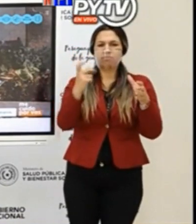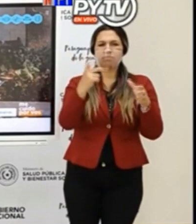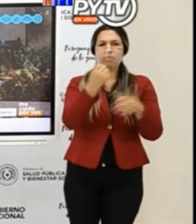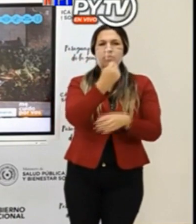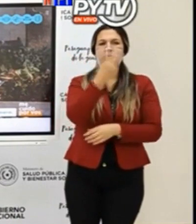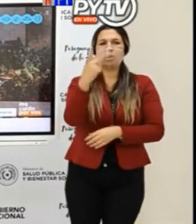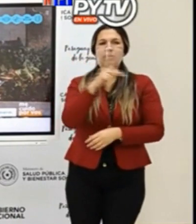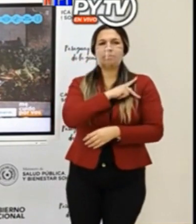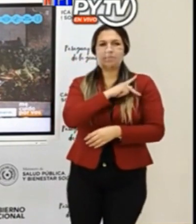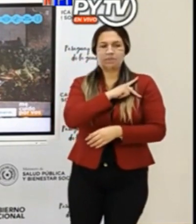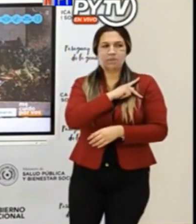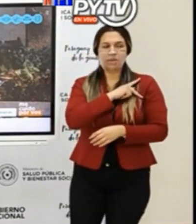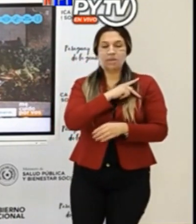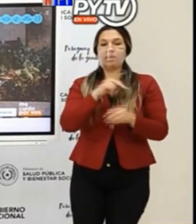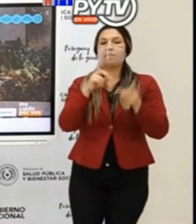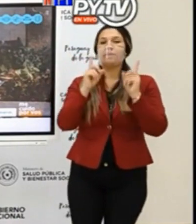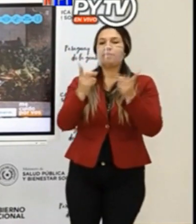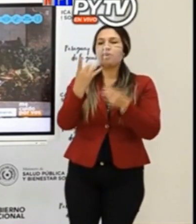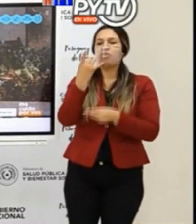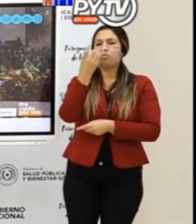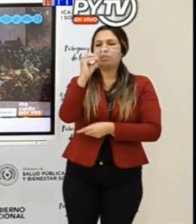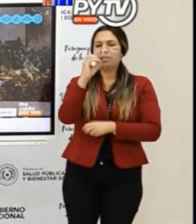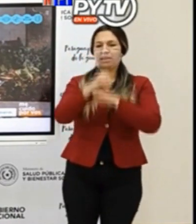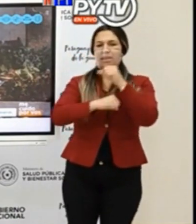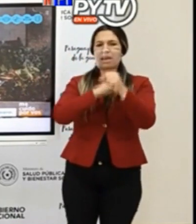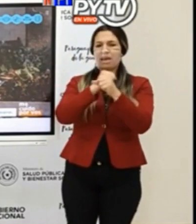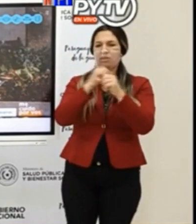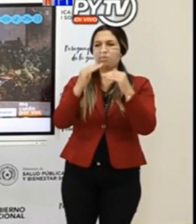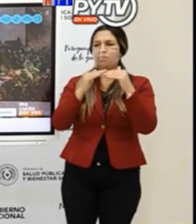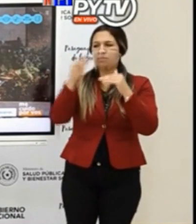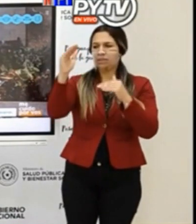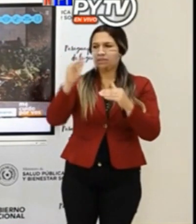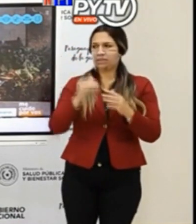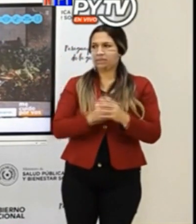que falta de entre los de 80 años y más?